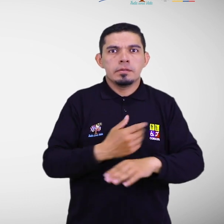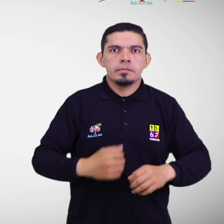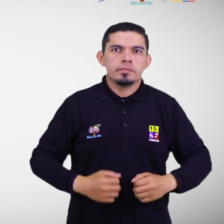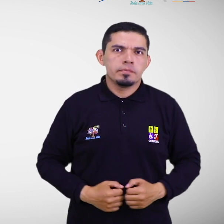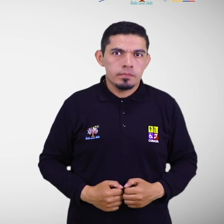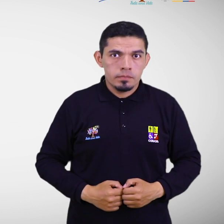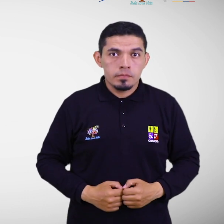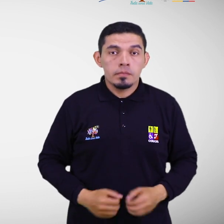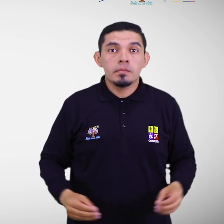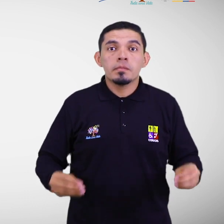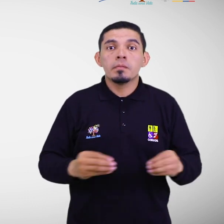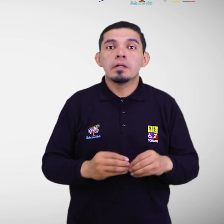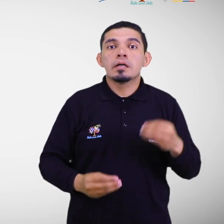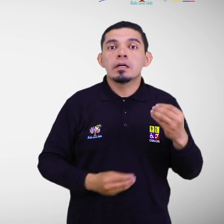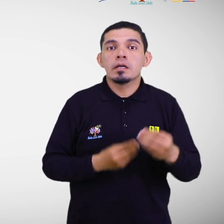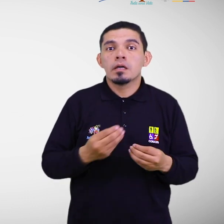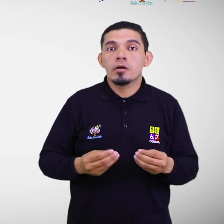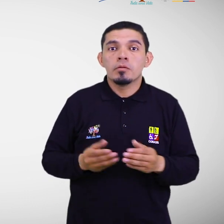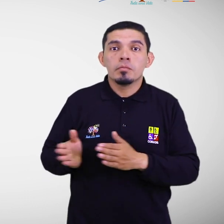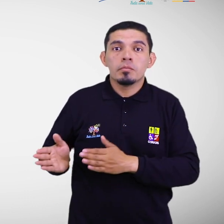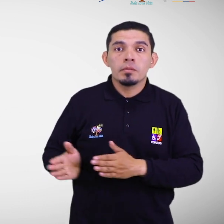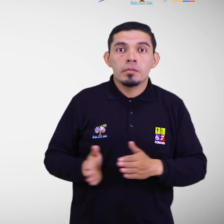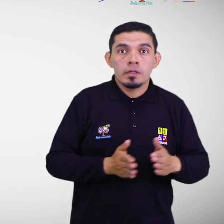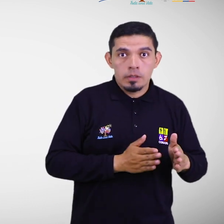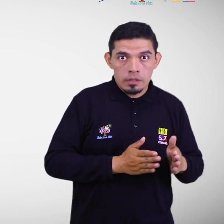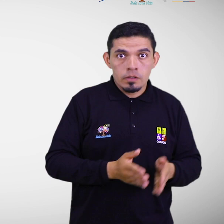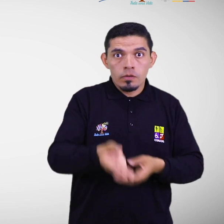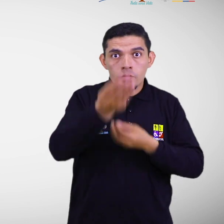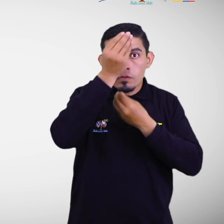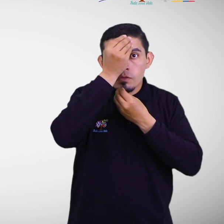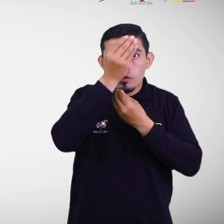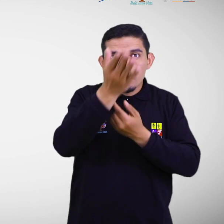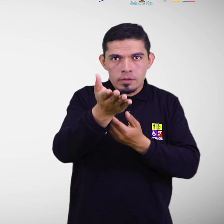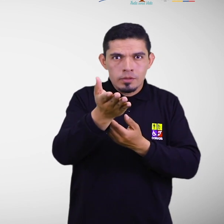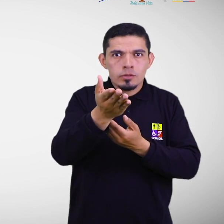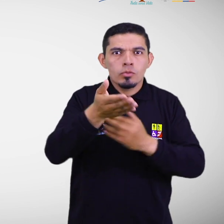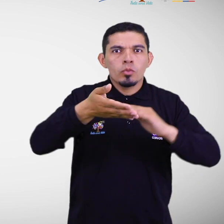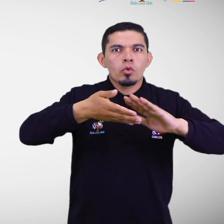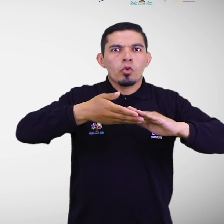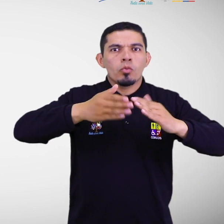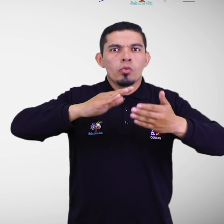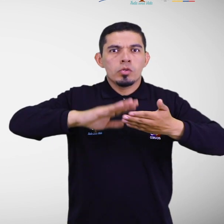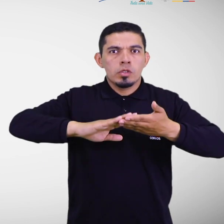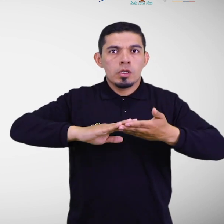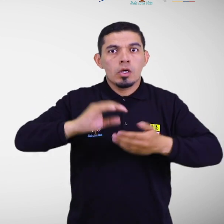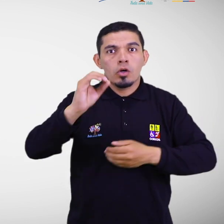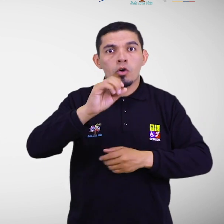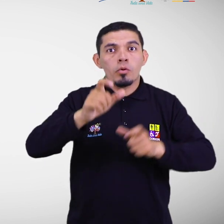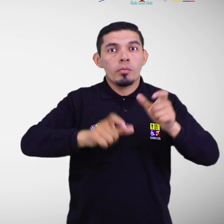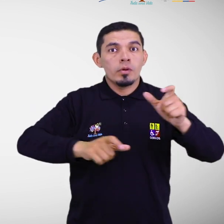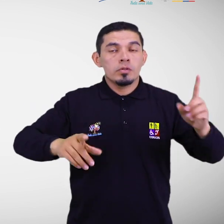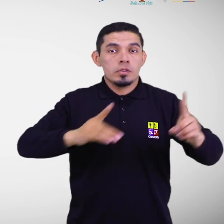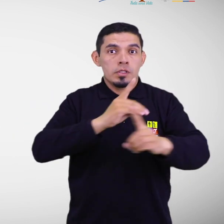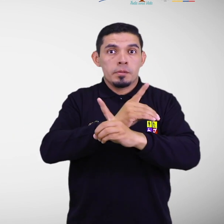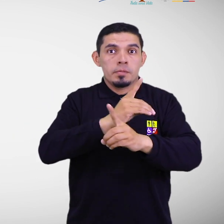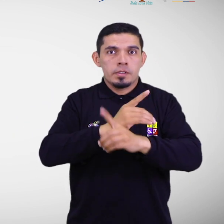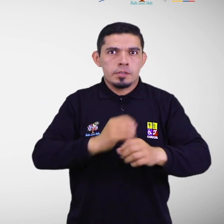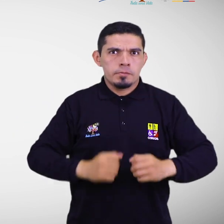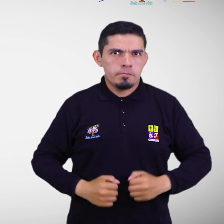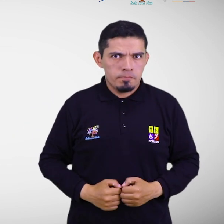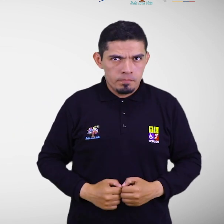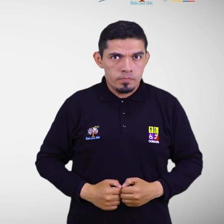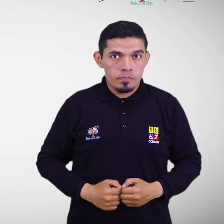Para ello, se deberá tomar en cuenta información relevante de la comunidad y de las personas con discapacidad que allí